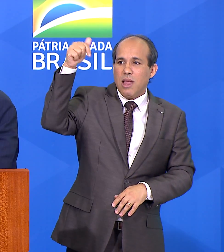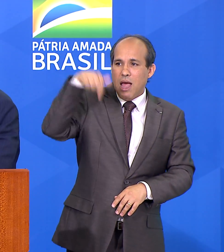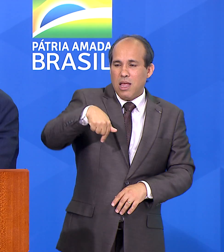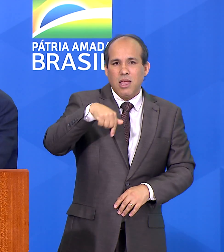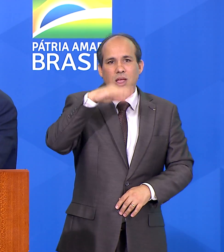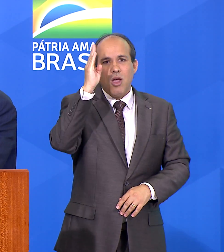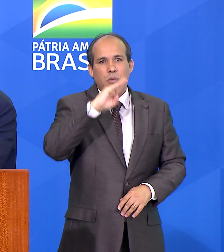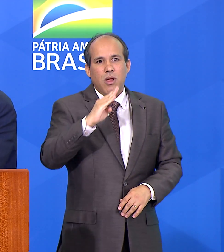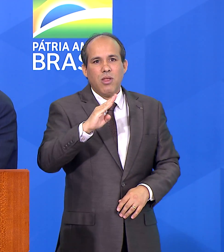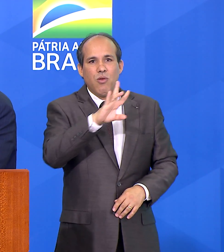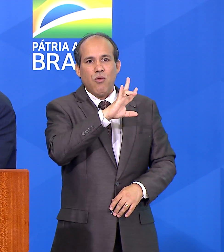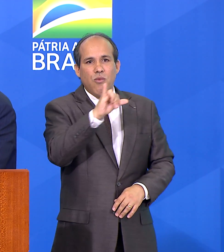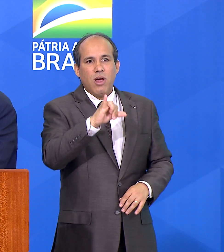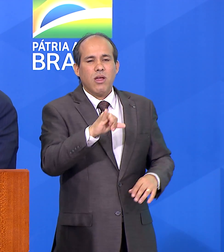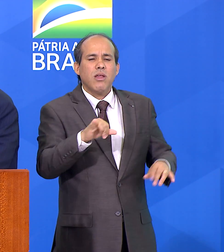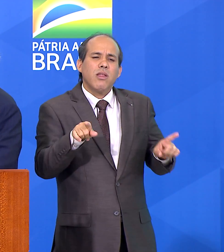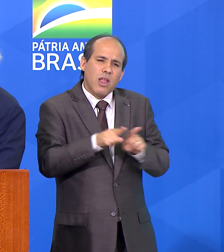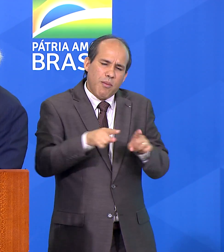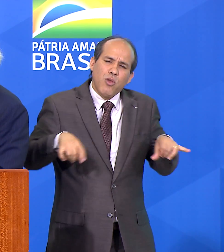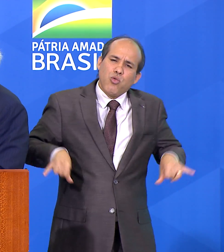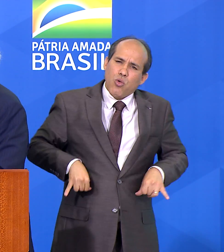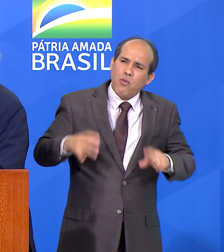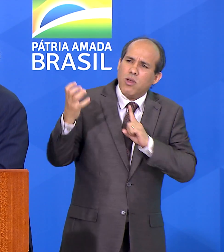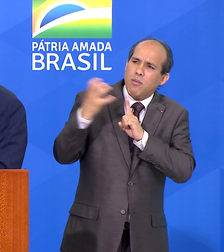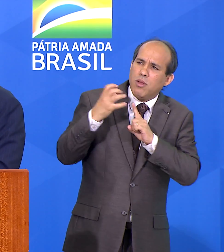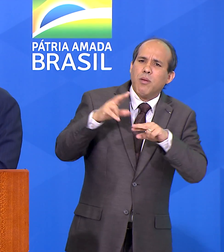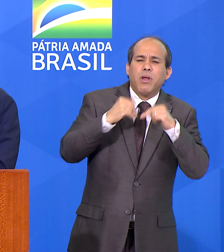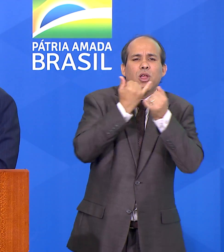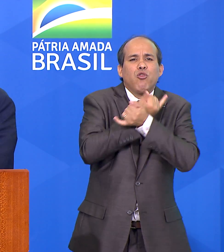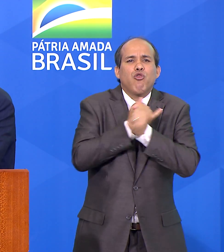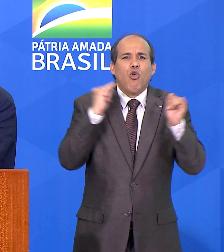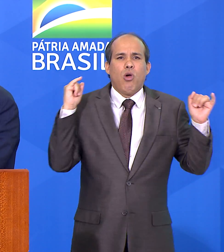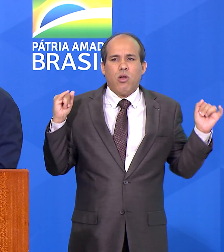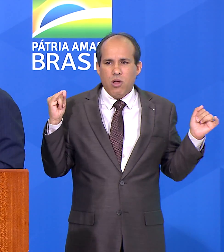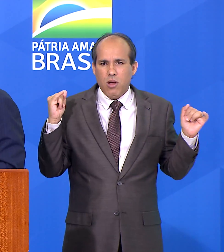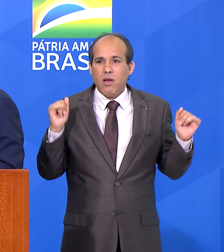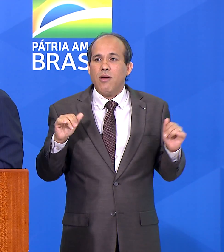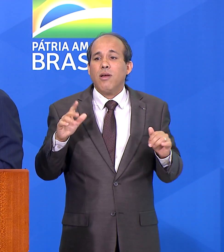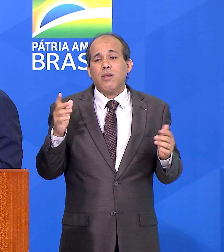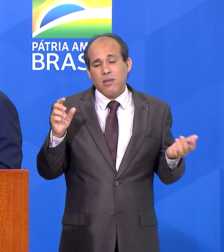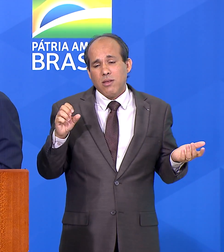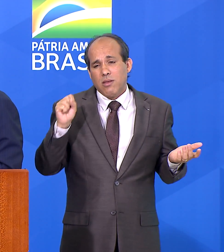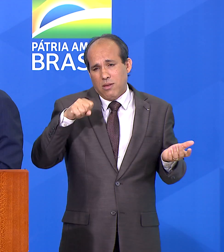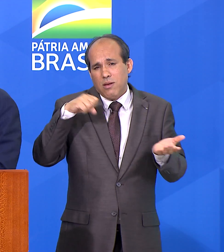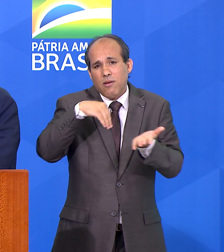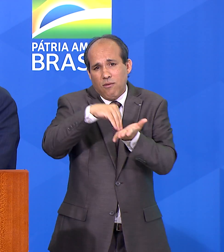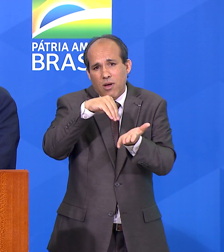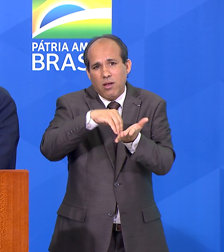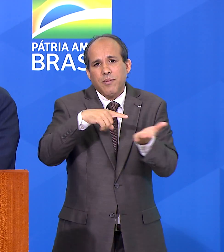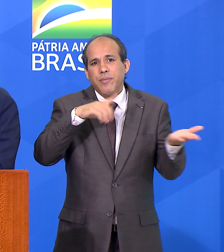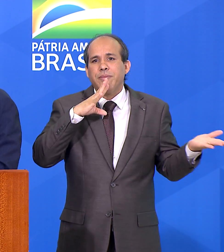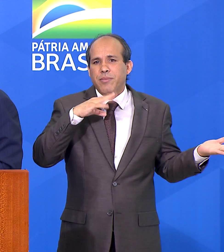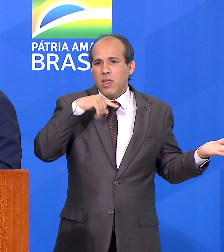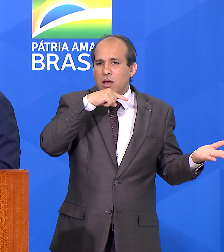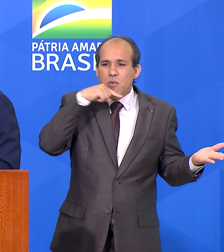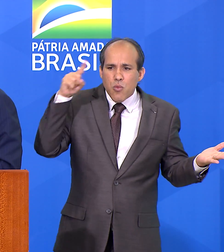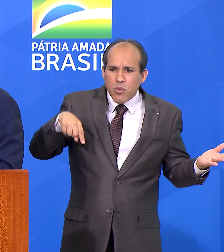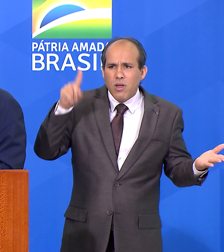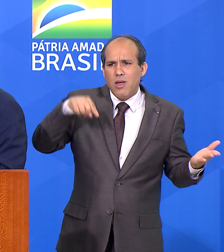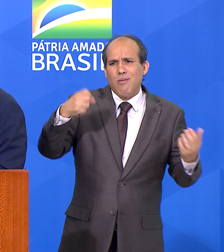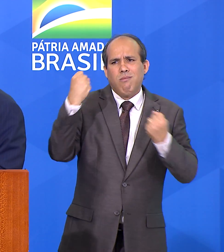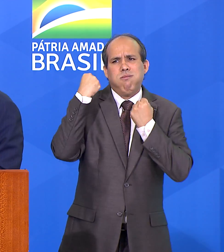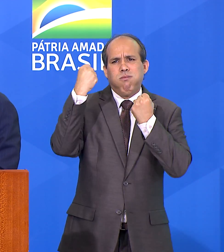no Brasil vai crescer, vai sofrer esse impacto. É choque adverso. Está faltando. A Rússia é uma potência